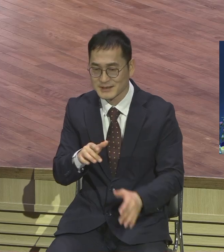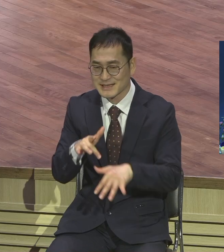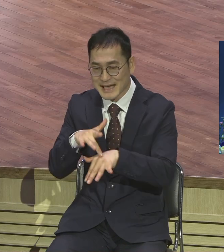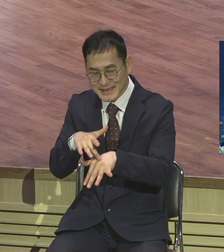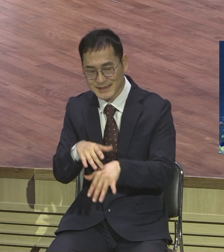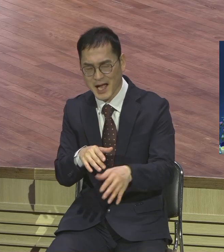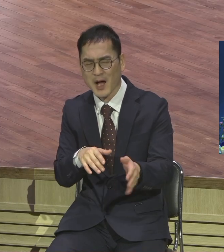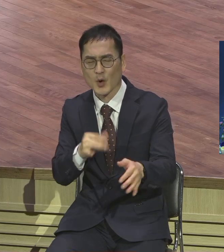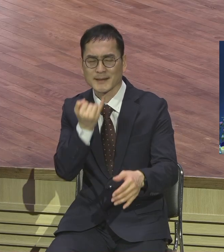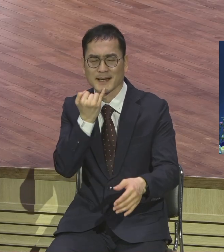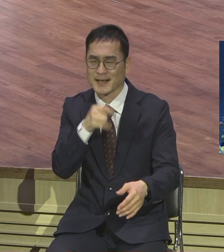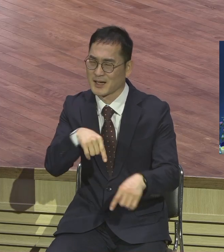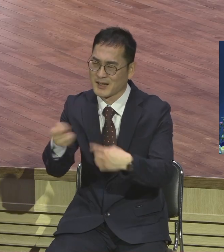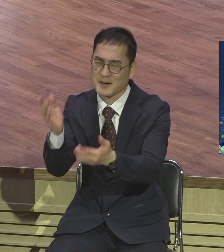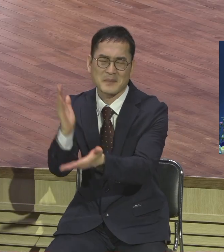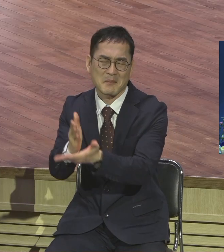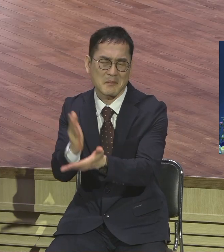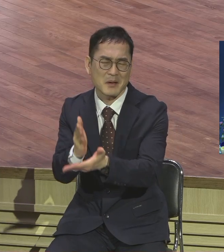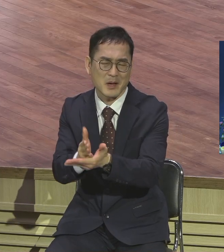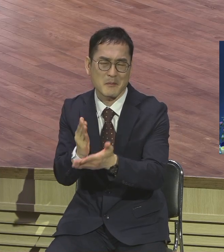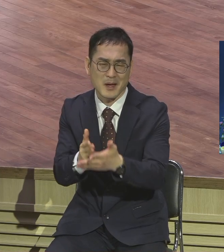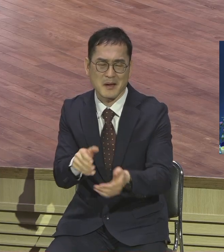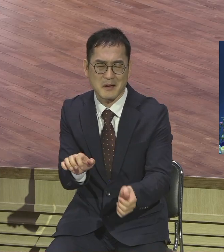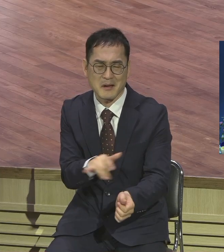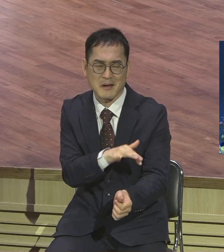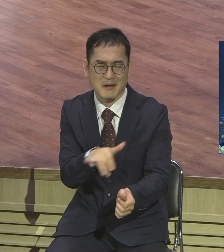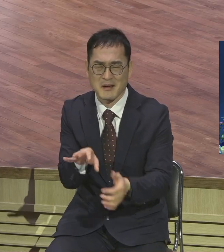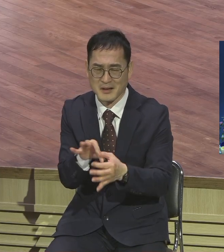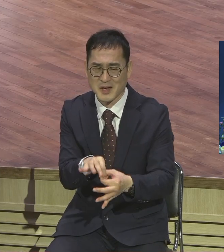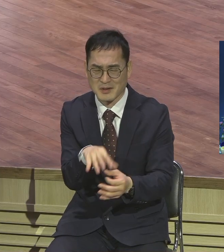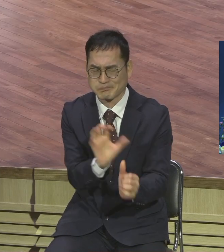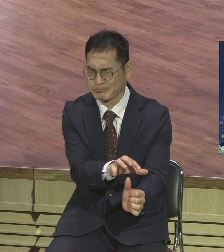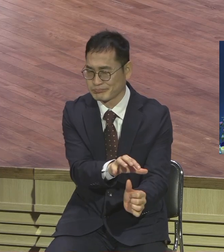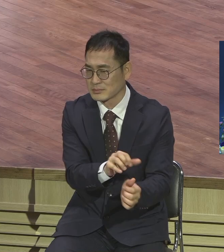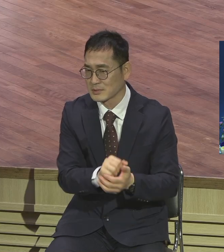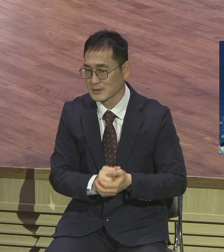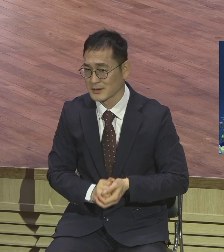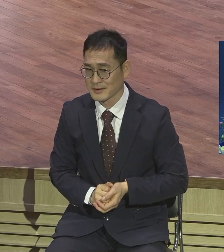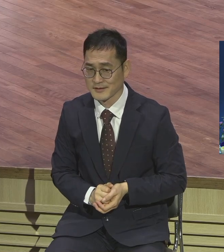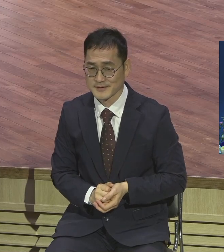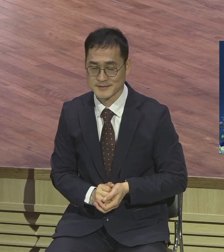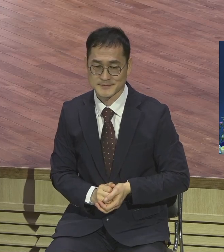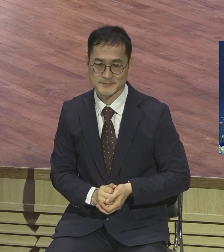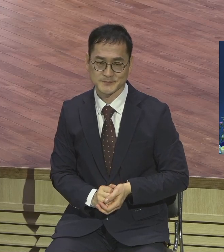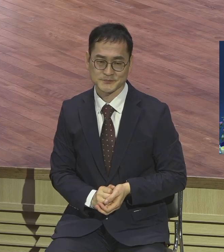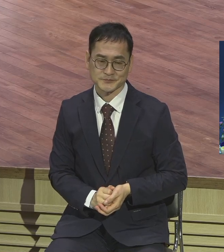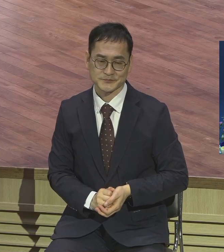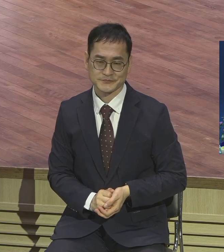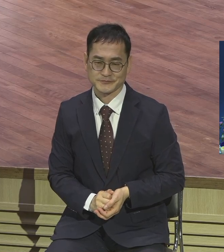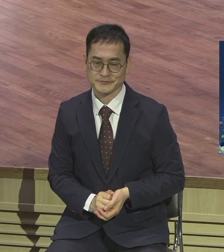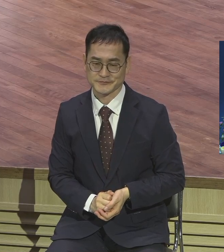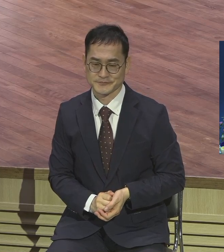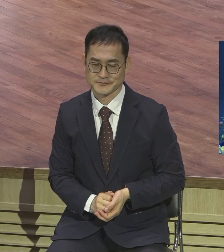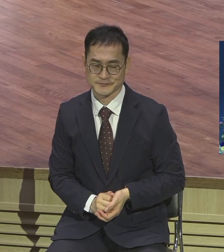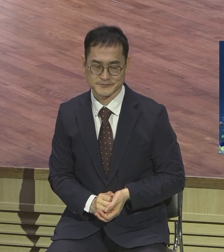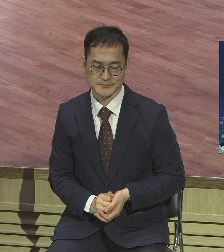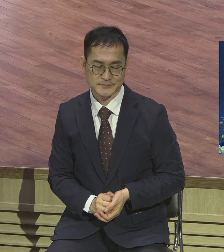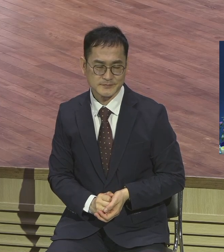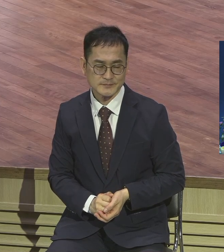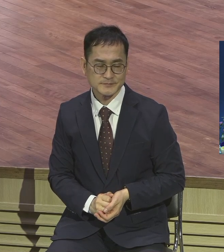뻔한 체질인데 세상 세속같은 체질 모든 관심 90% 이상 다 세상에 다 있고 한 10% 가지고